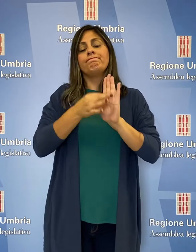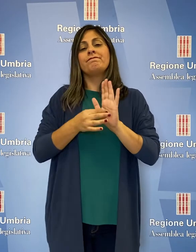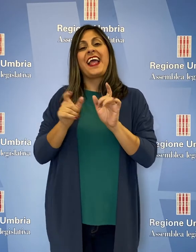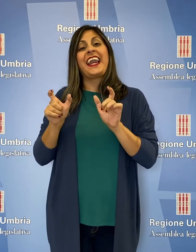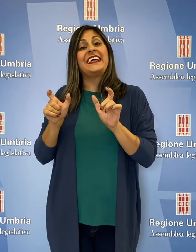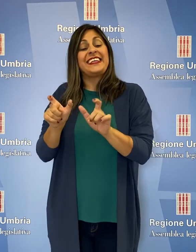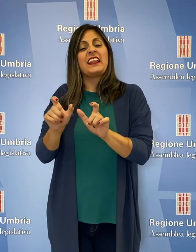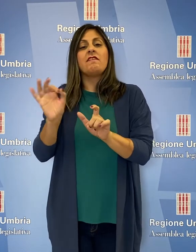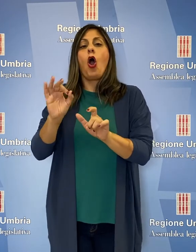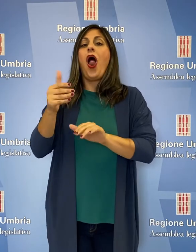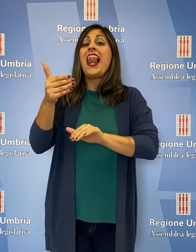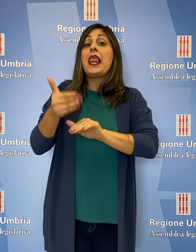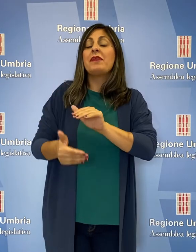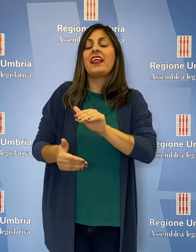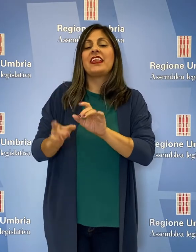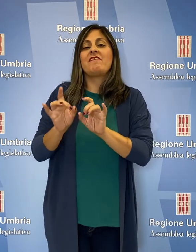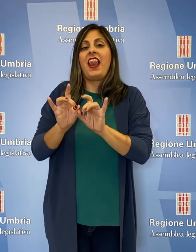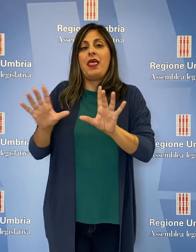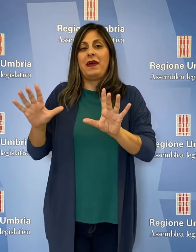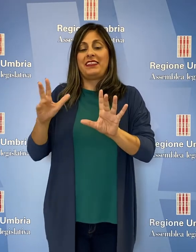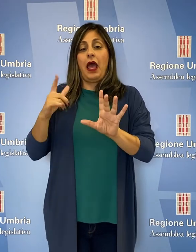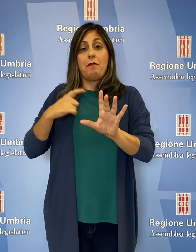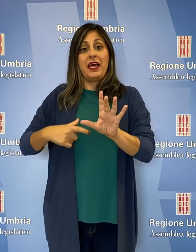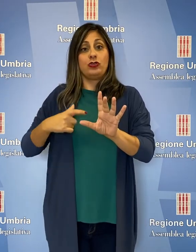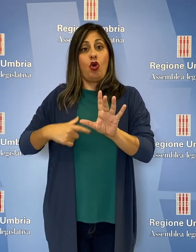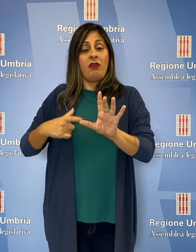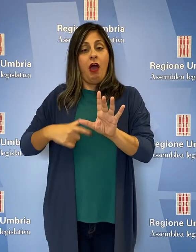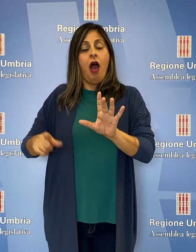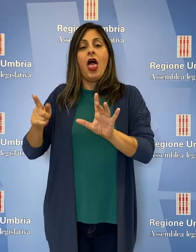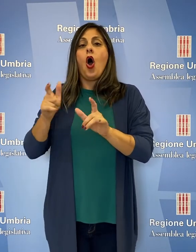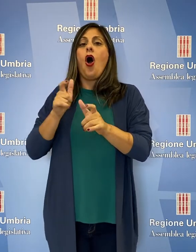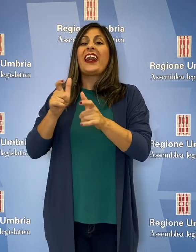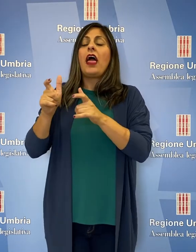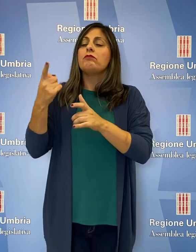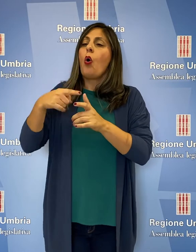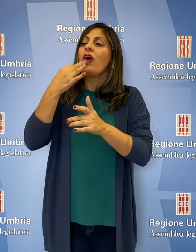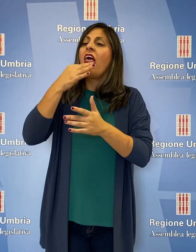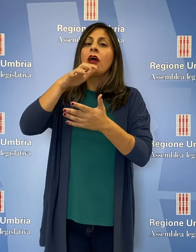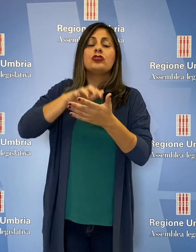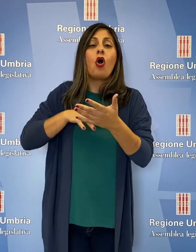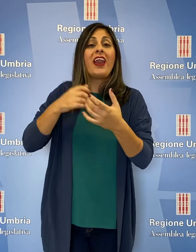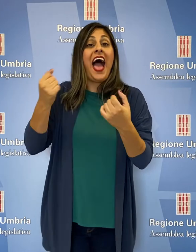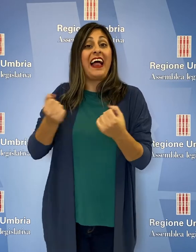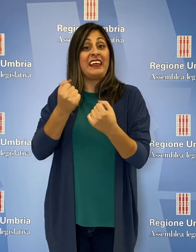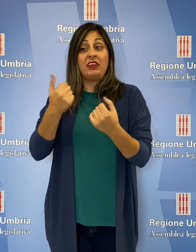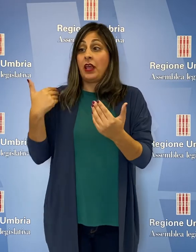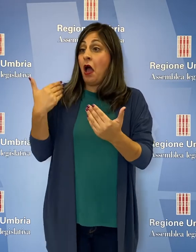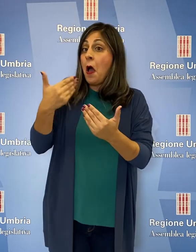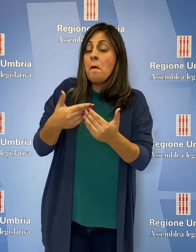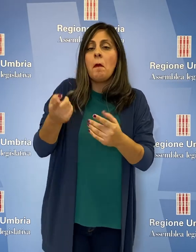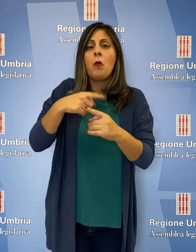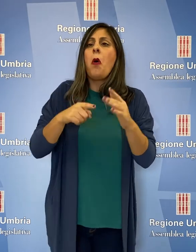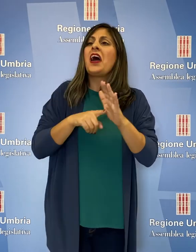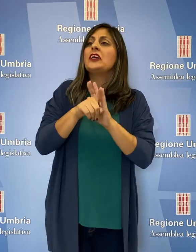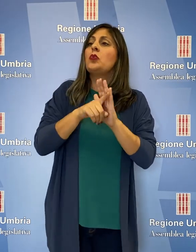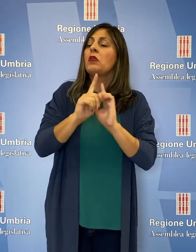restrittive o limitative della libertà personale delle relazioni sull'attività svolta e sui risultati ottenuti